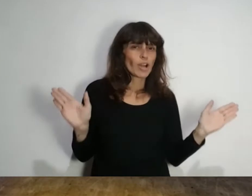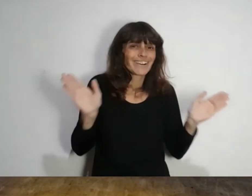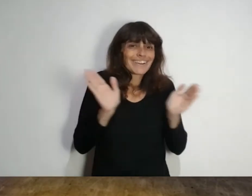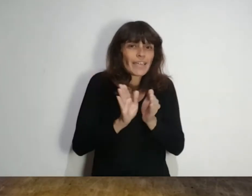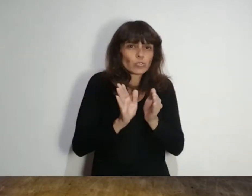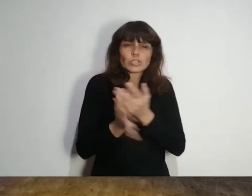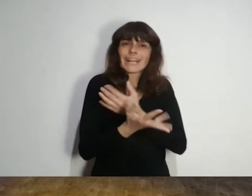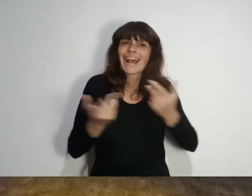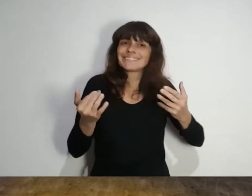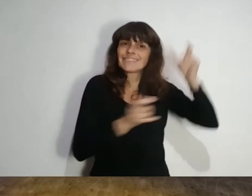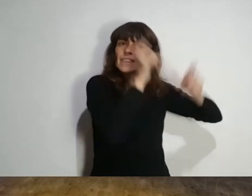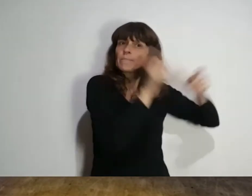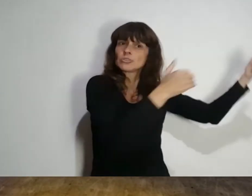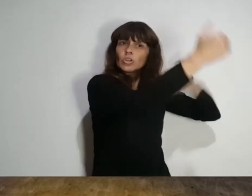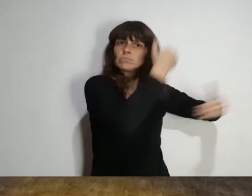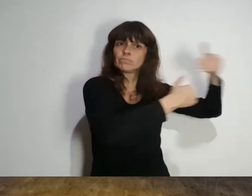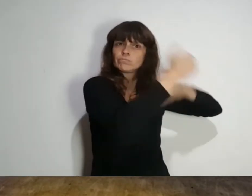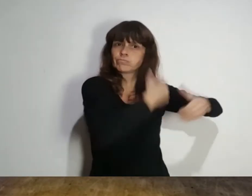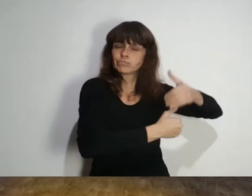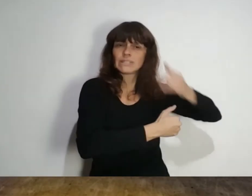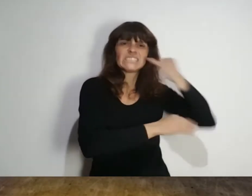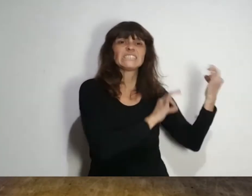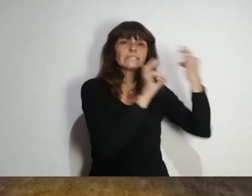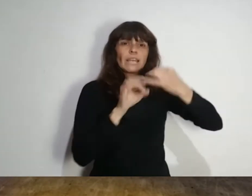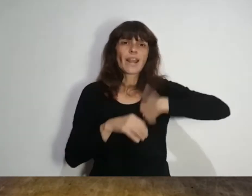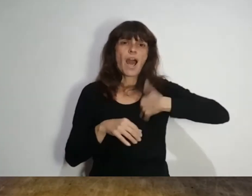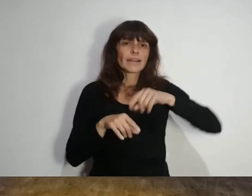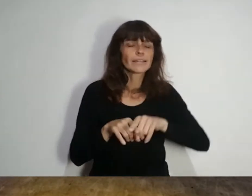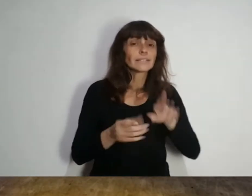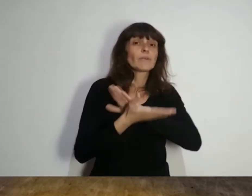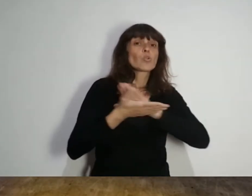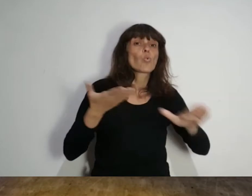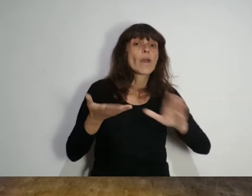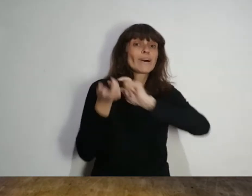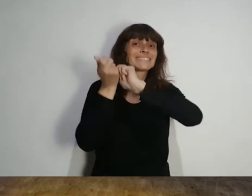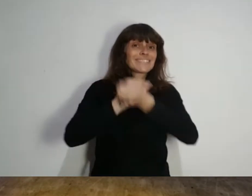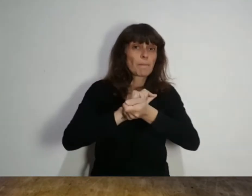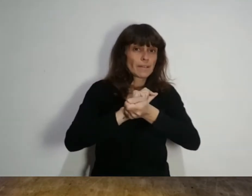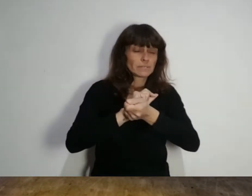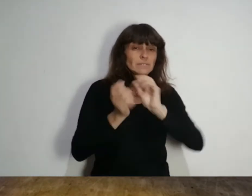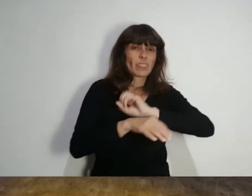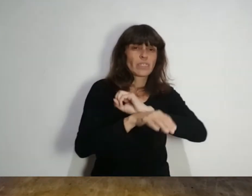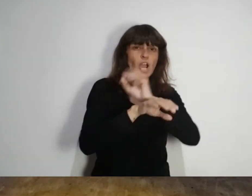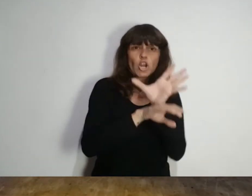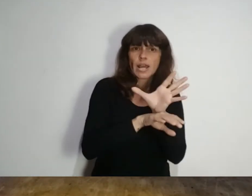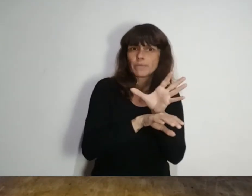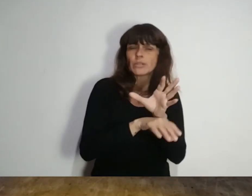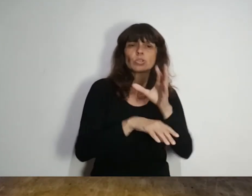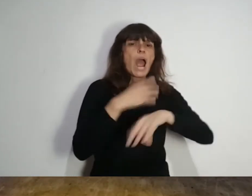de reducir el tránsito internacional y evitar que lleguen a la Argentina las nuevas cepas de coronavirus que